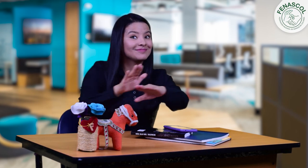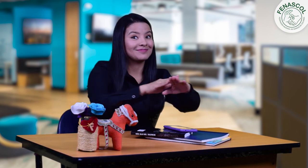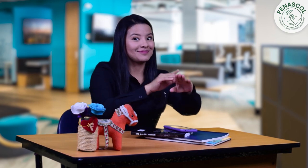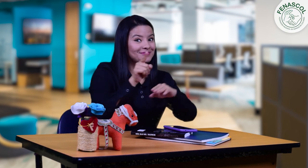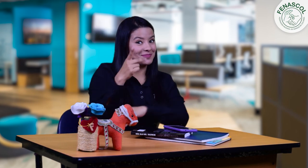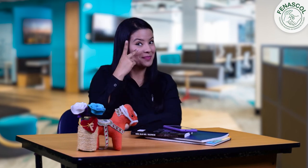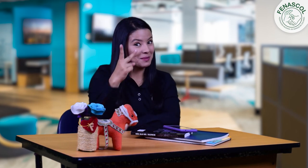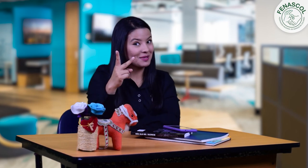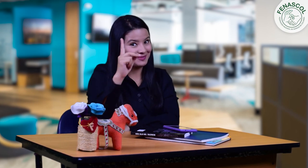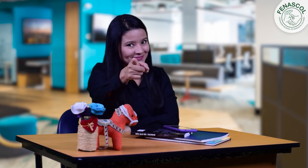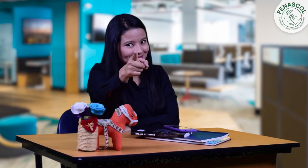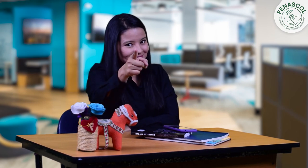¡Nos vemos!